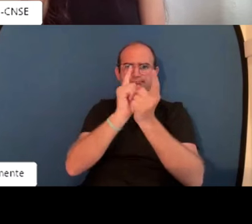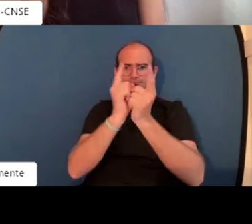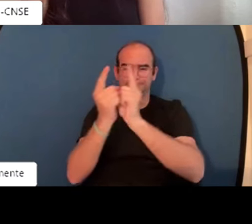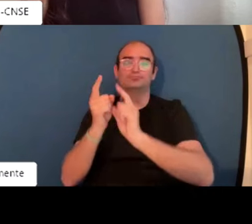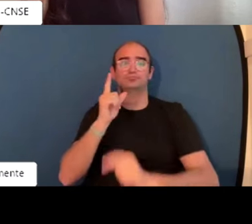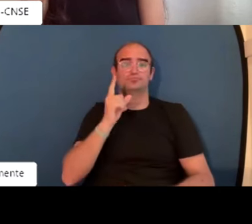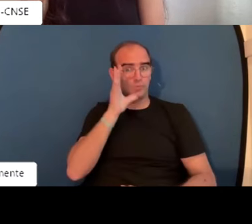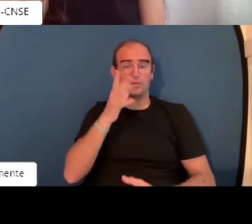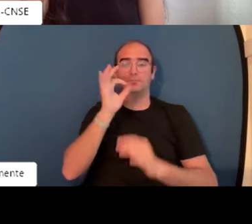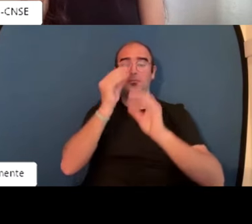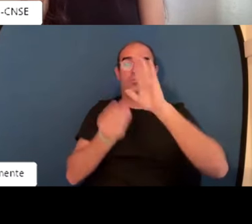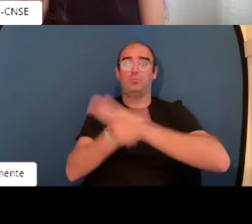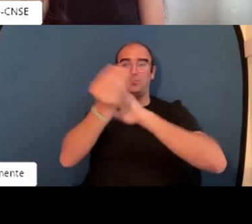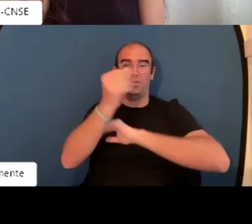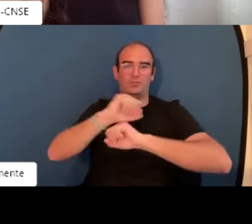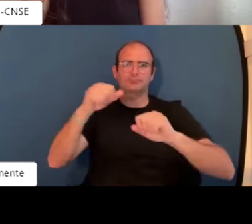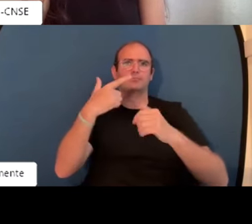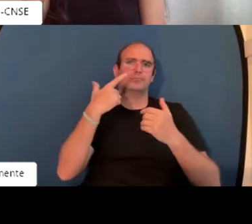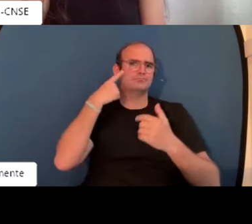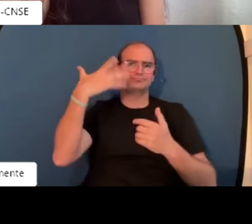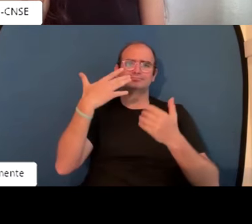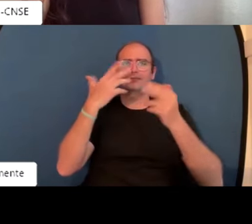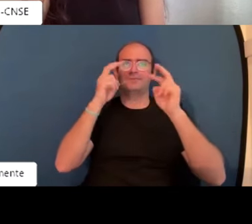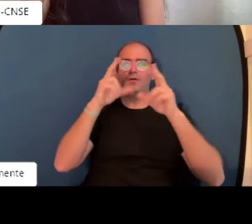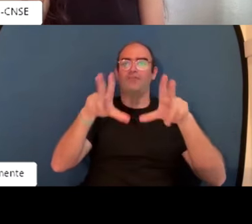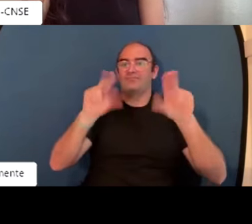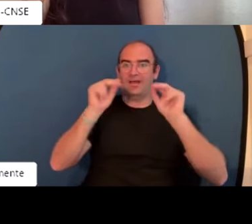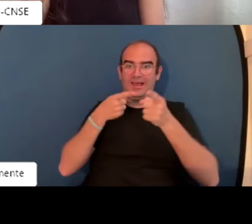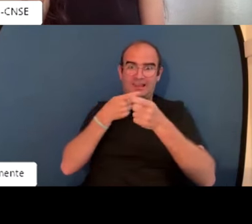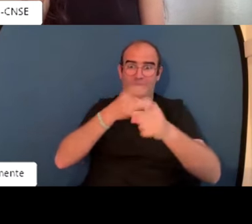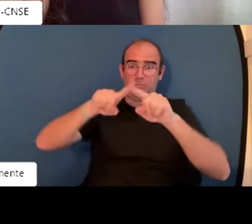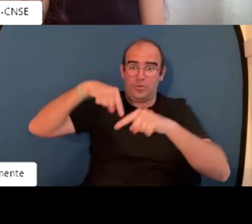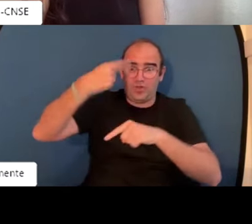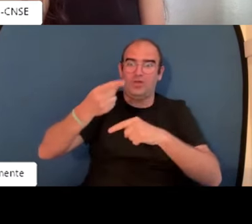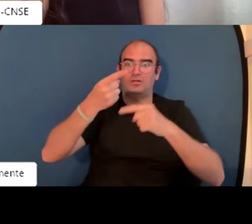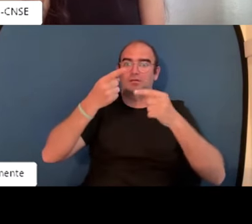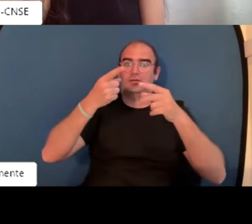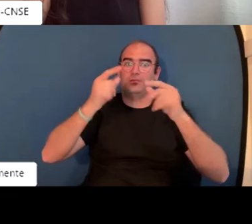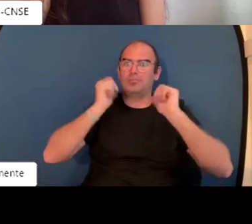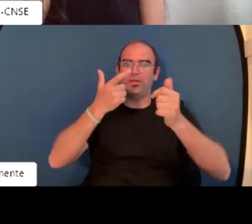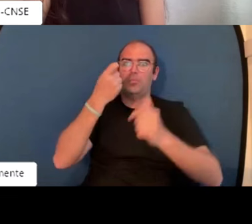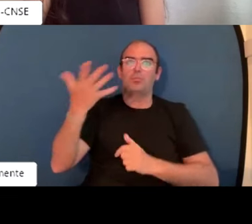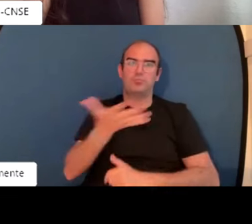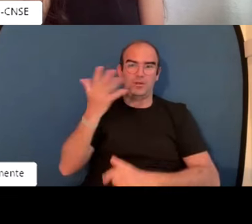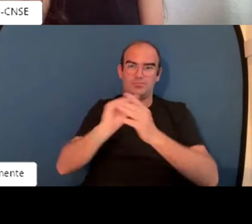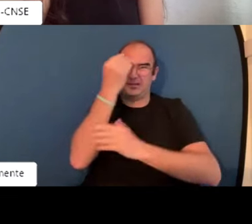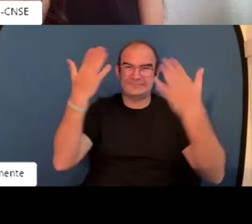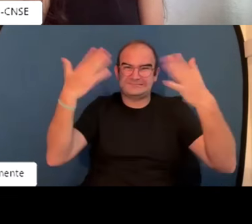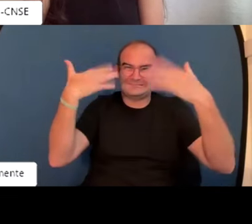Los modelos de trabajo a lo largo de estas fases han ido evolucionando y han ido cambiando. el Baby Boom era una